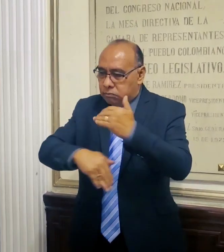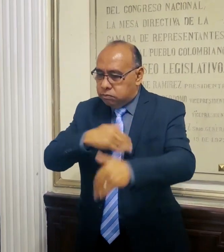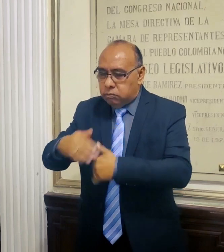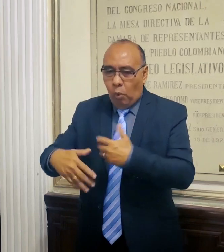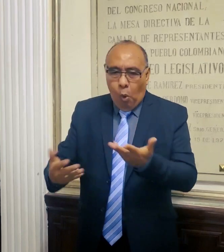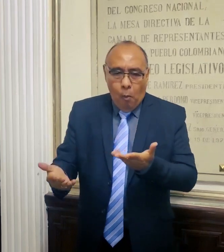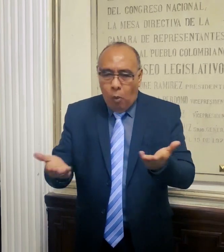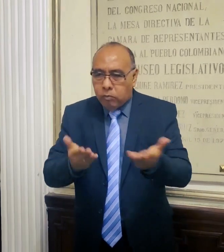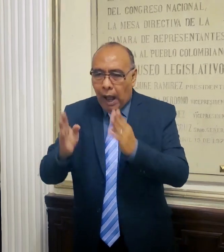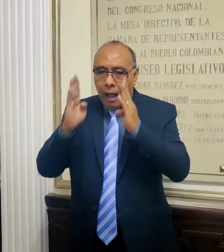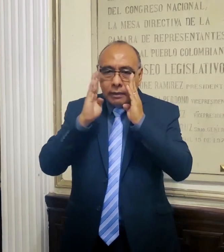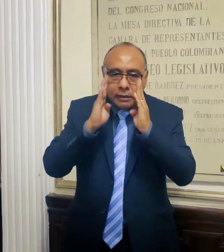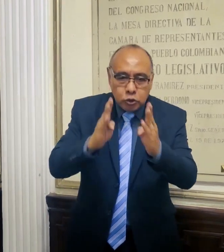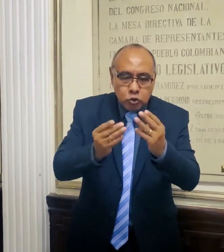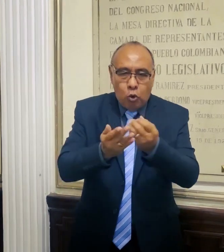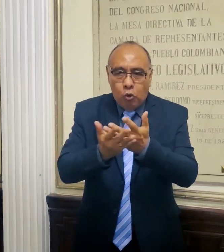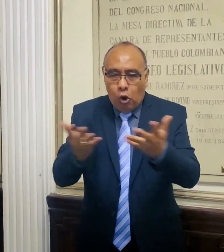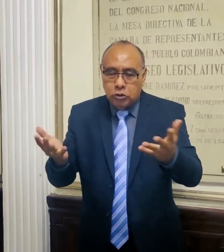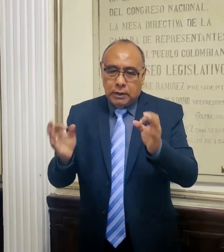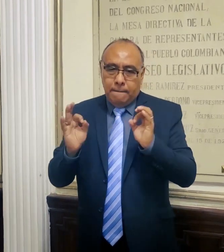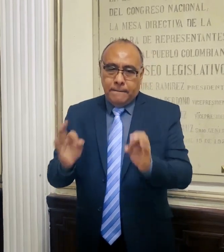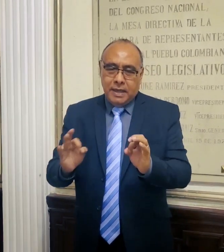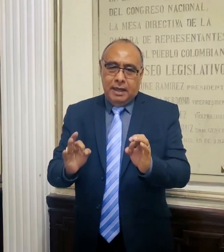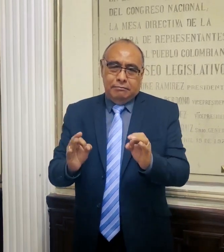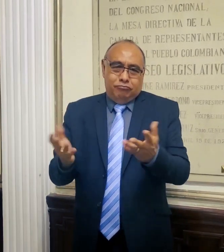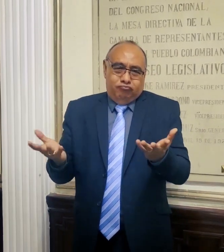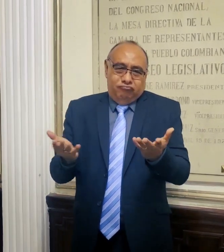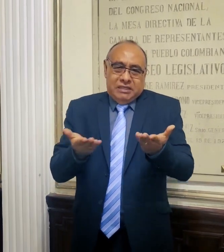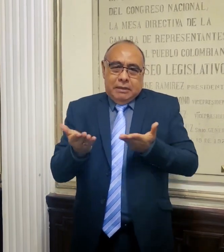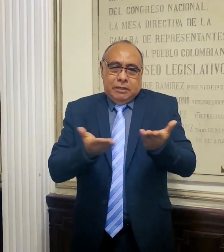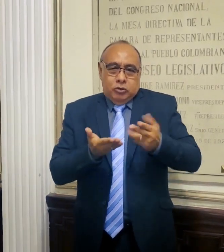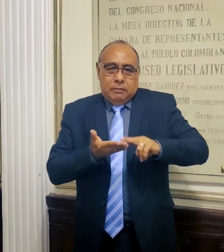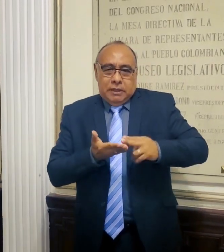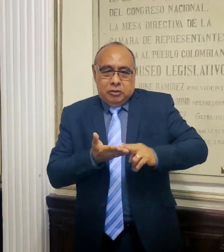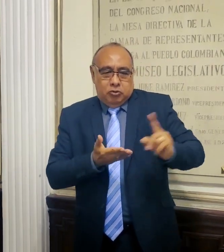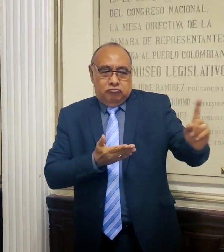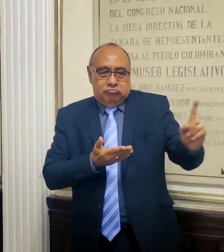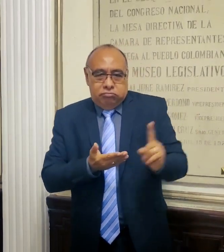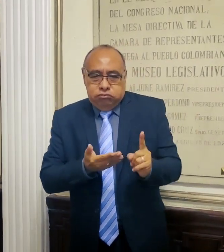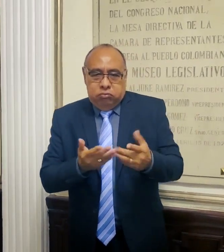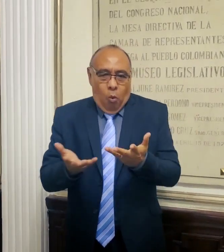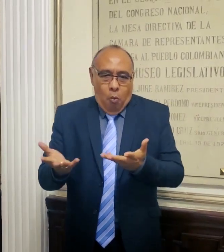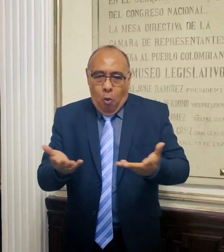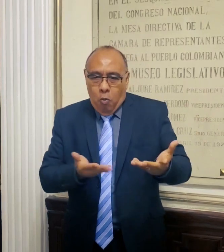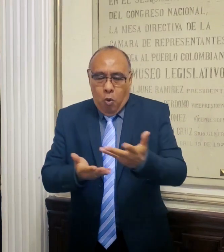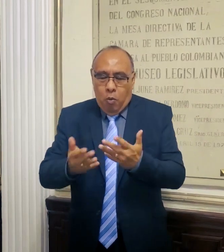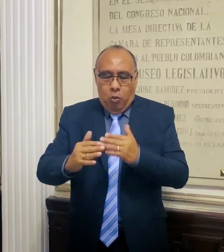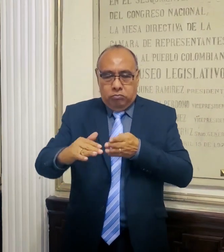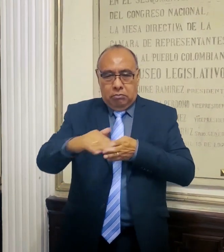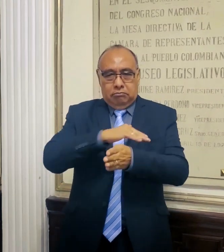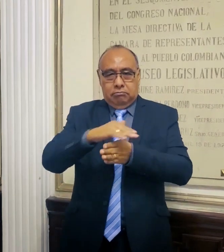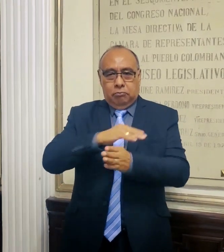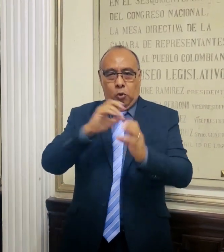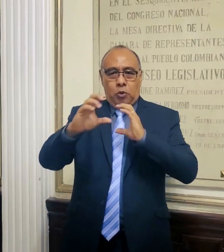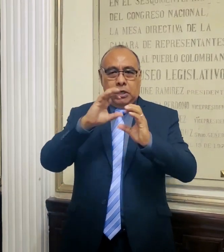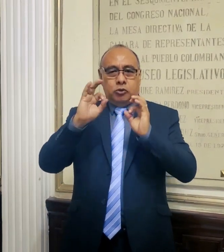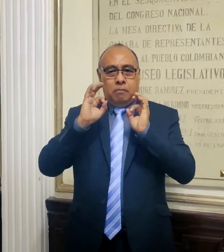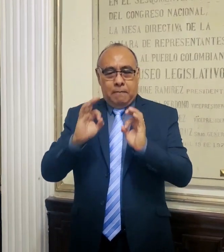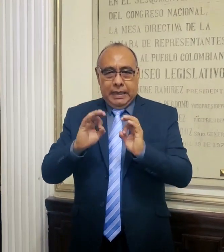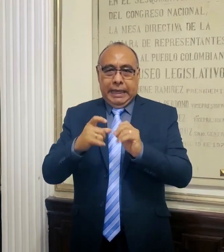y demás acciones que ofrecen a través del servicio de interpretación y ajustes pertinentes y que así no encuentren barreras